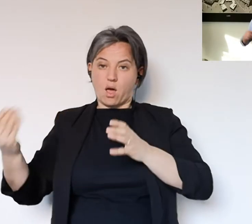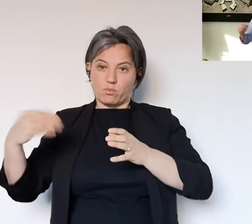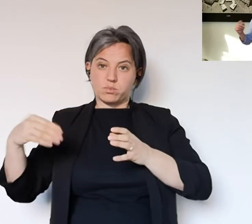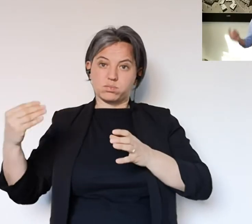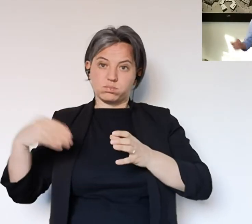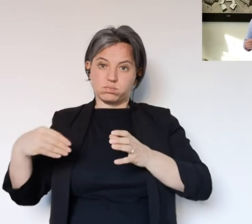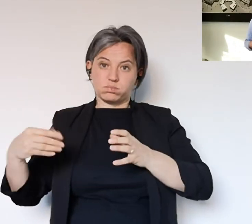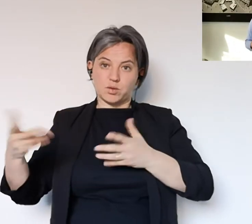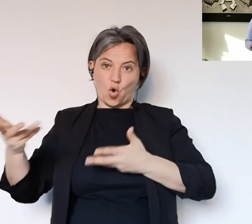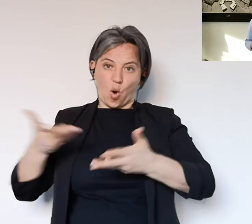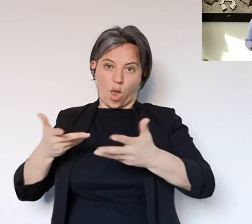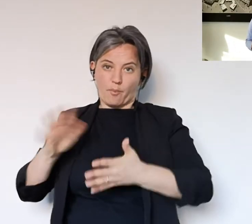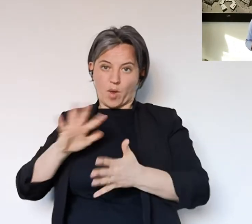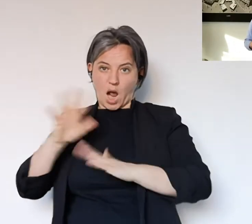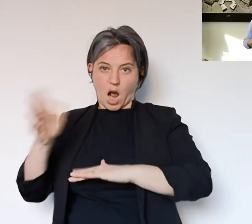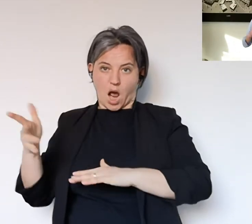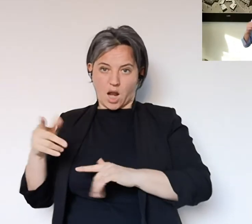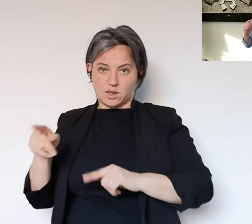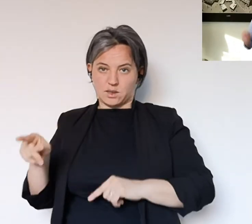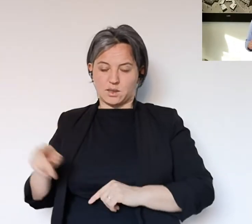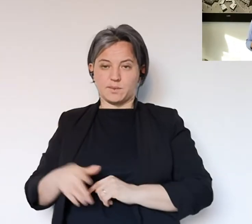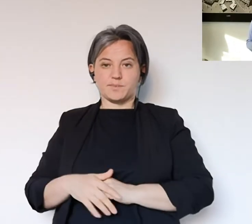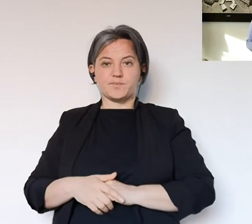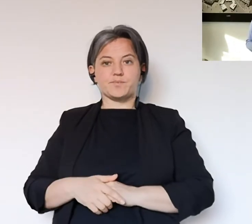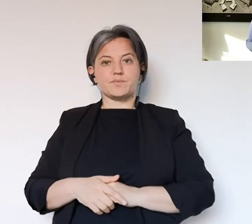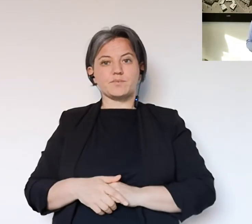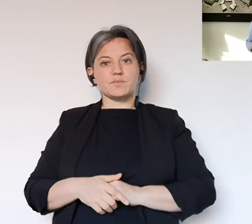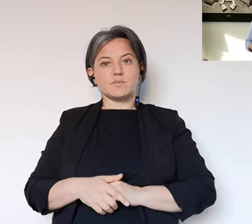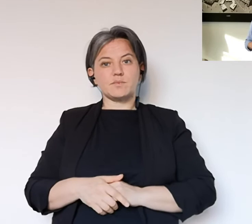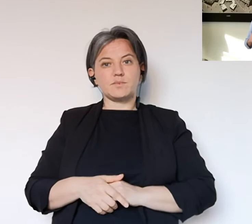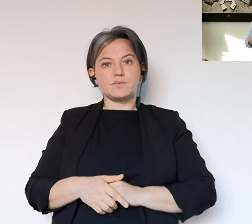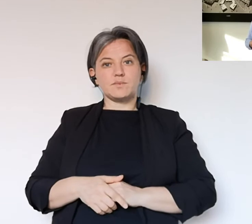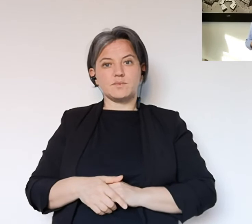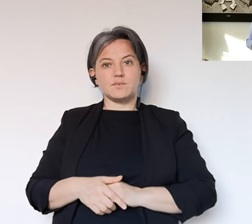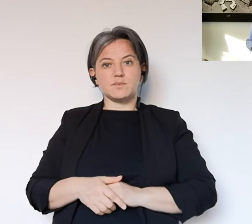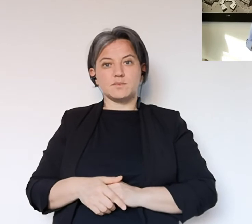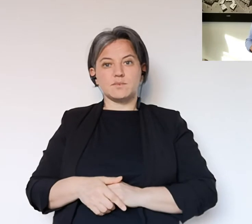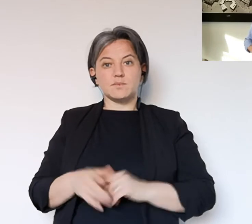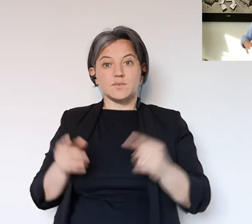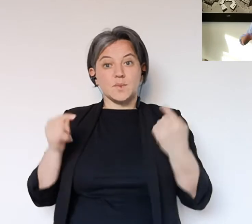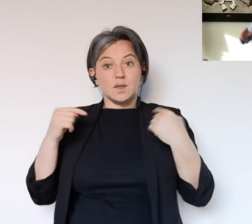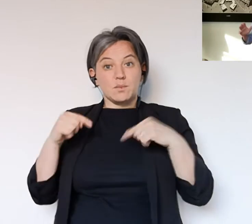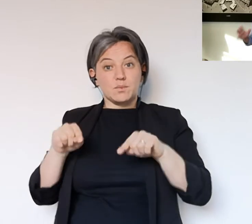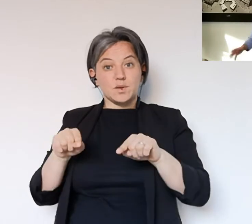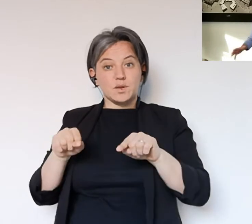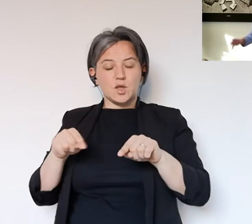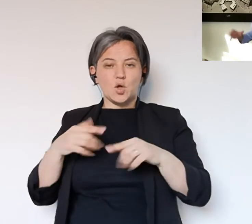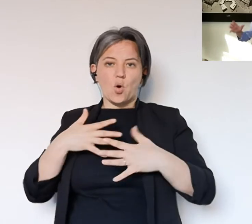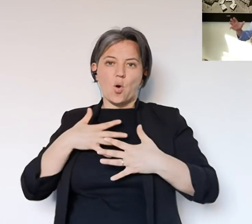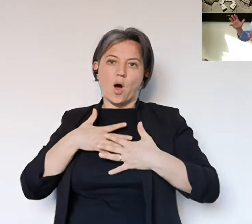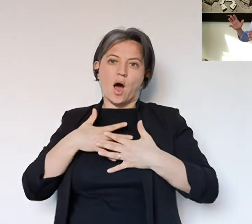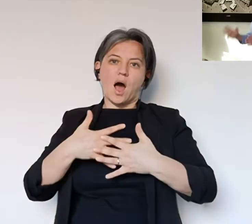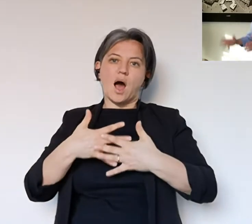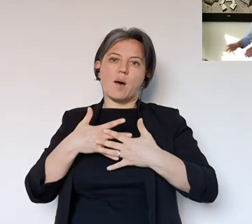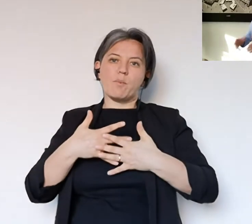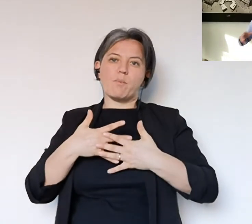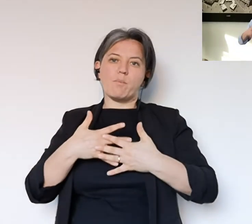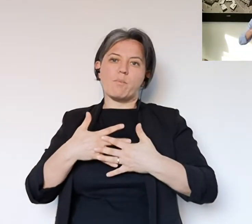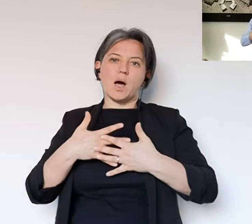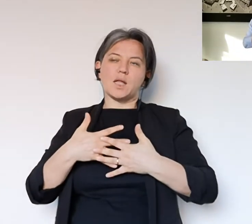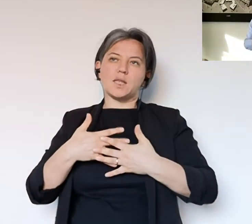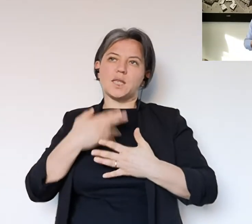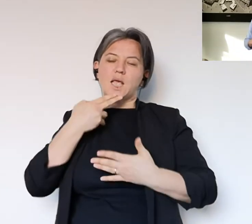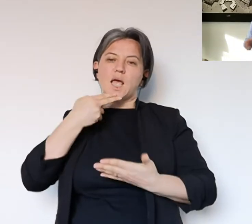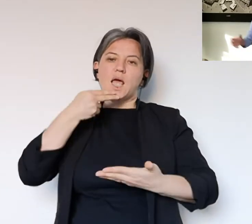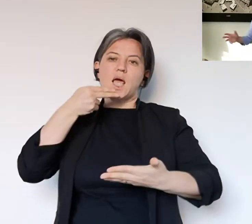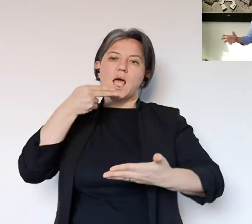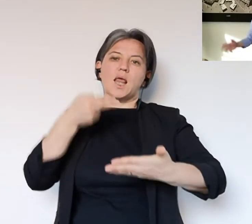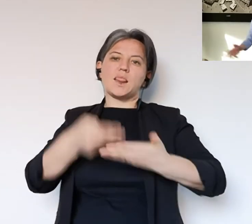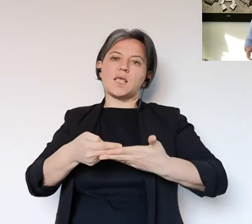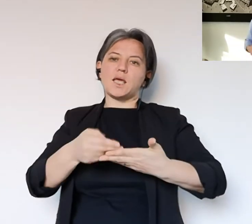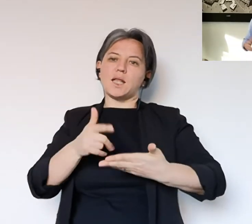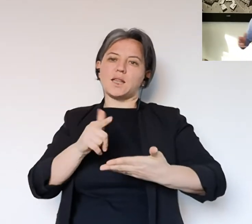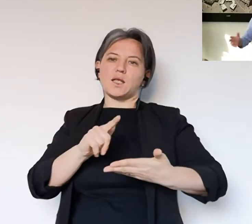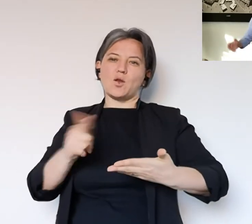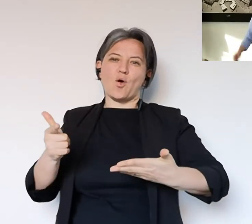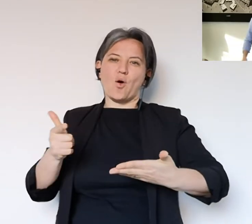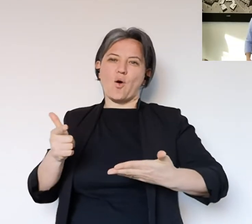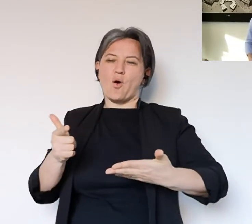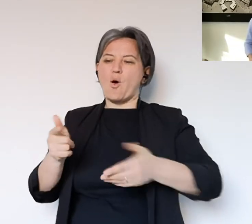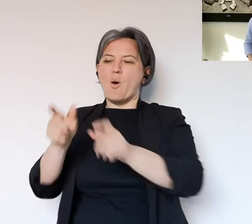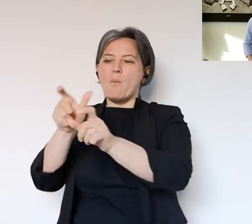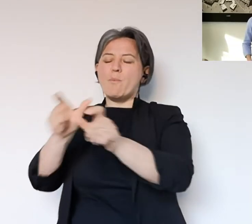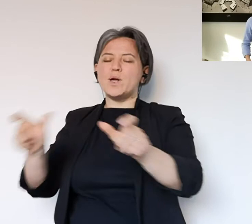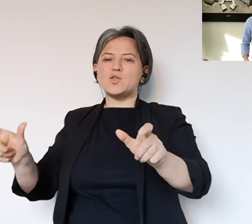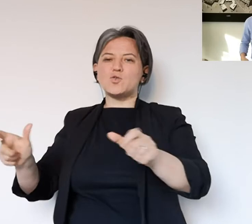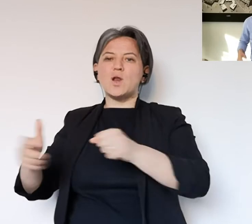ragionamento debba coinvolgere anche altri attori cittadini, a dire che noi di quella che potremmo definire,